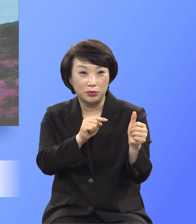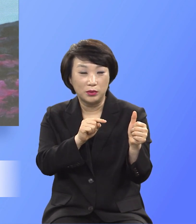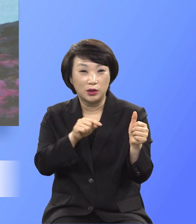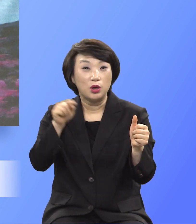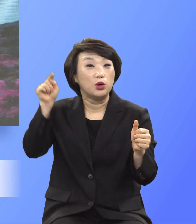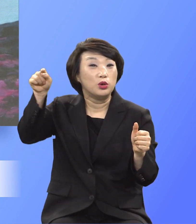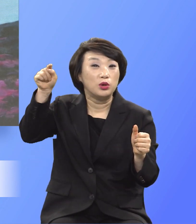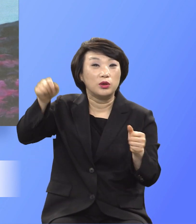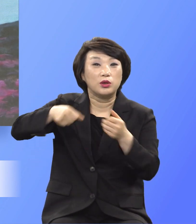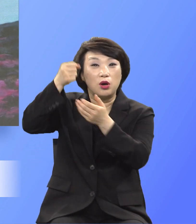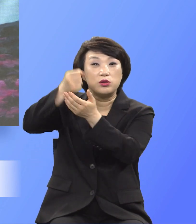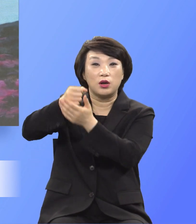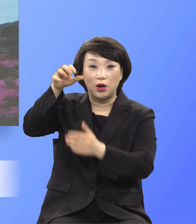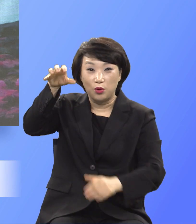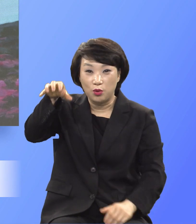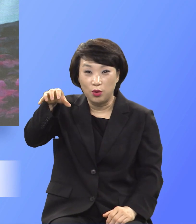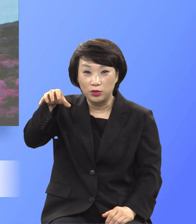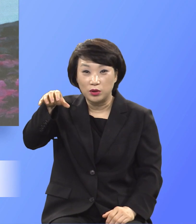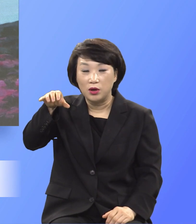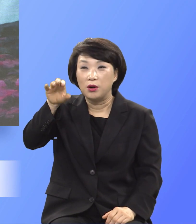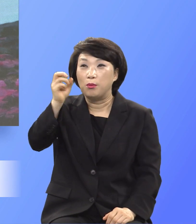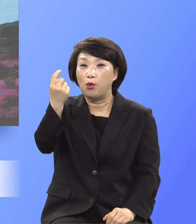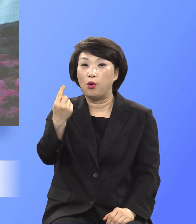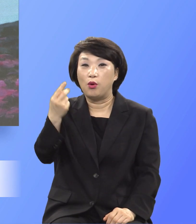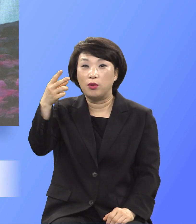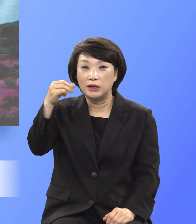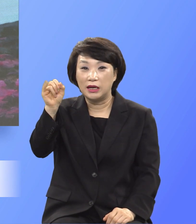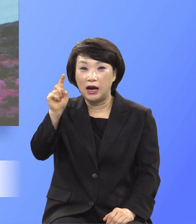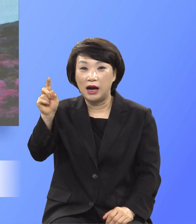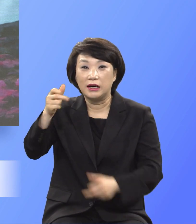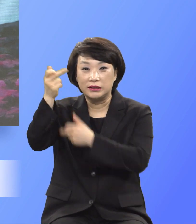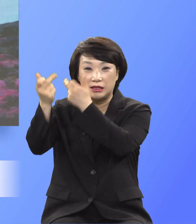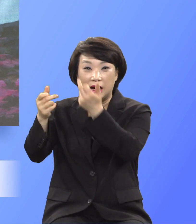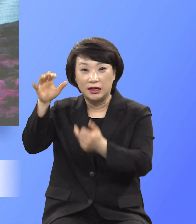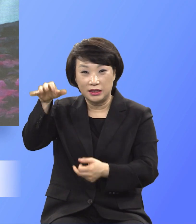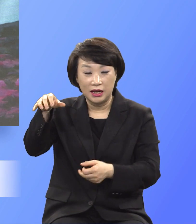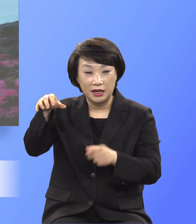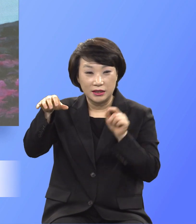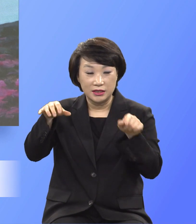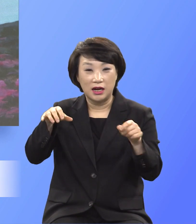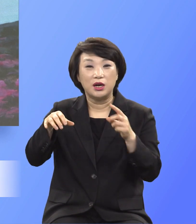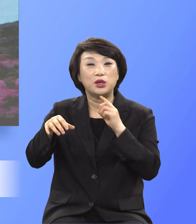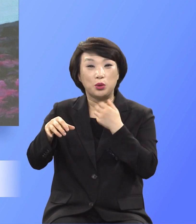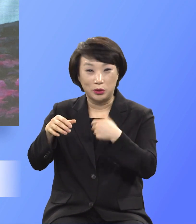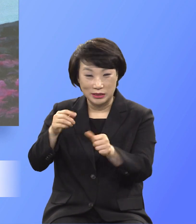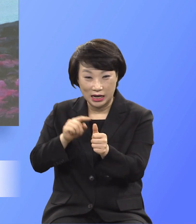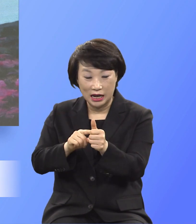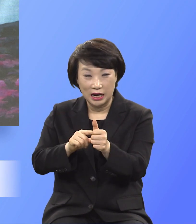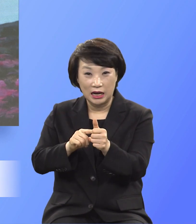장소 모리아산에서 아브라함의 독자 이삭을